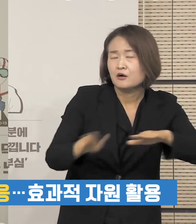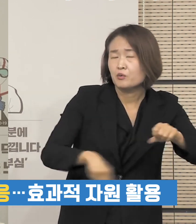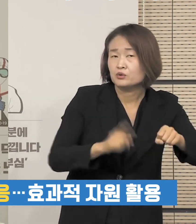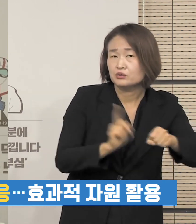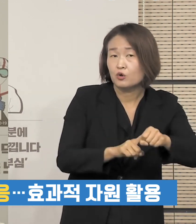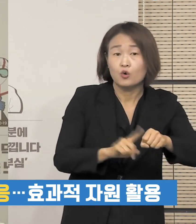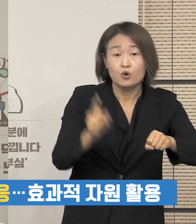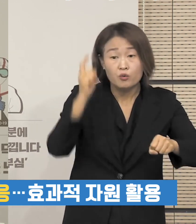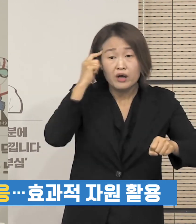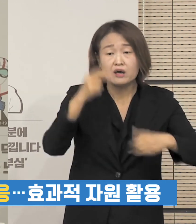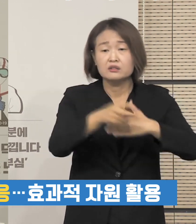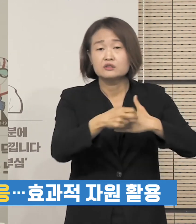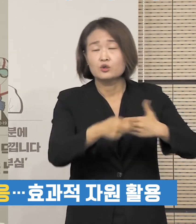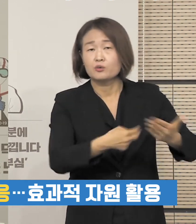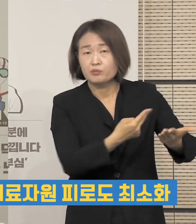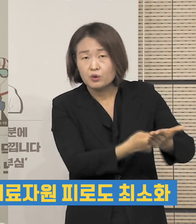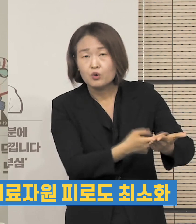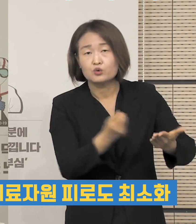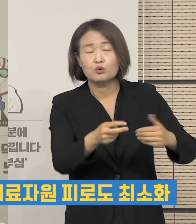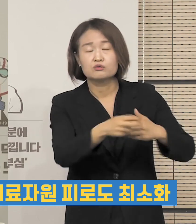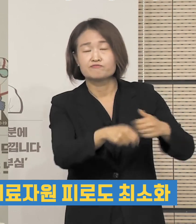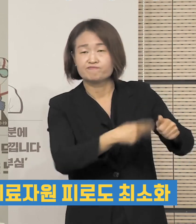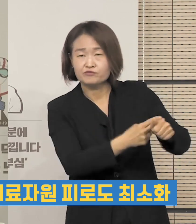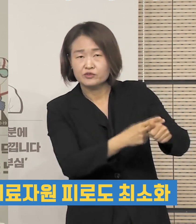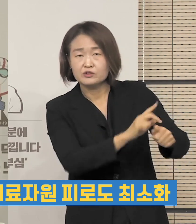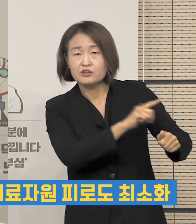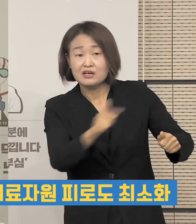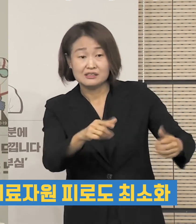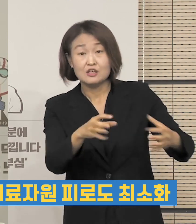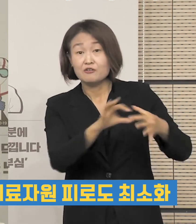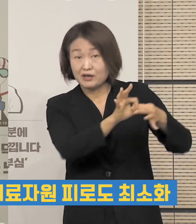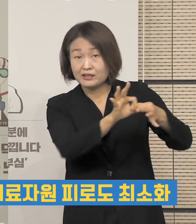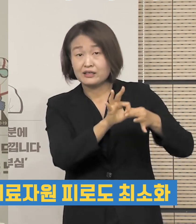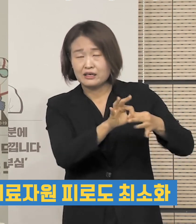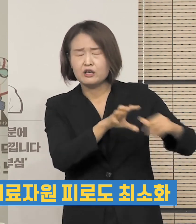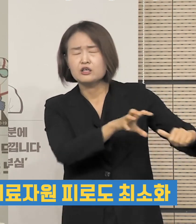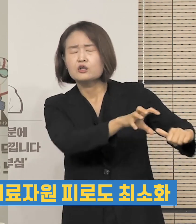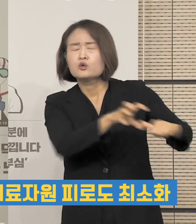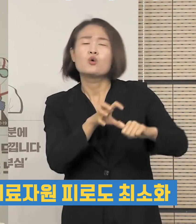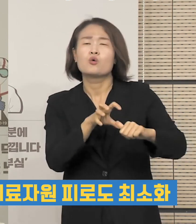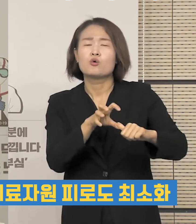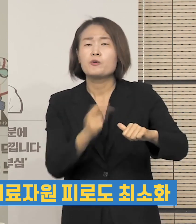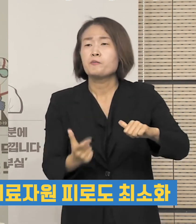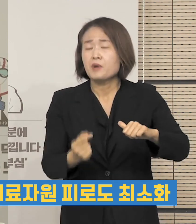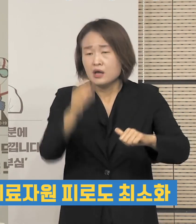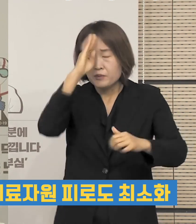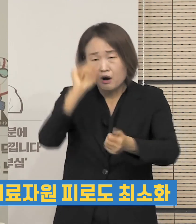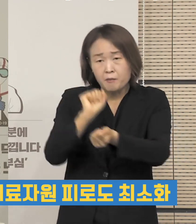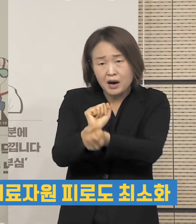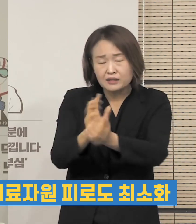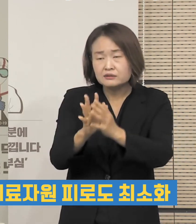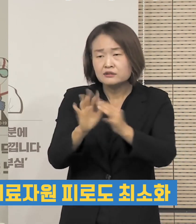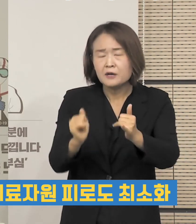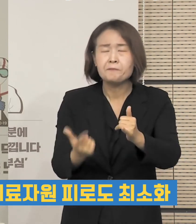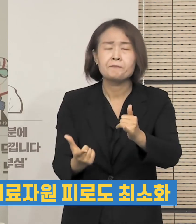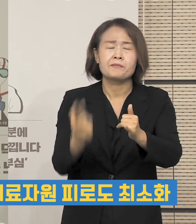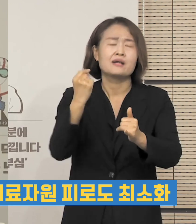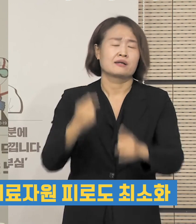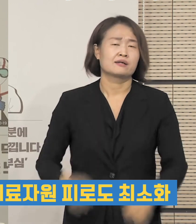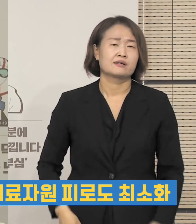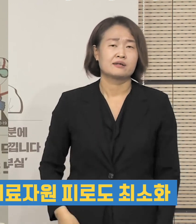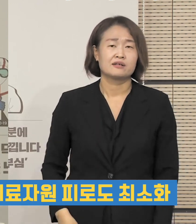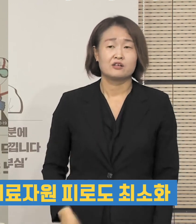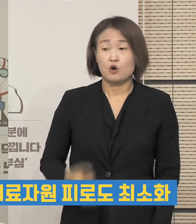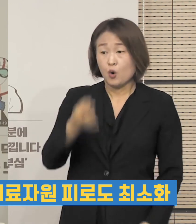효과적으로 활용하고 그를 통해서 발생하는 환자들을 최대한 신속하고 효과적으로